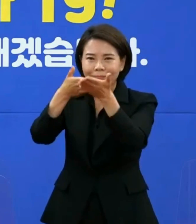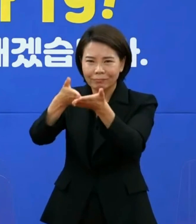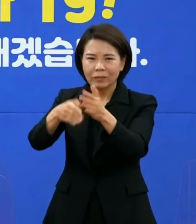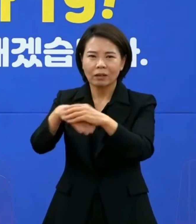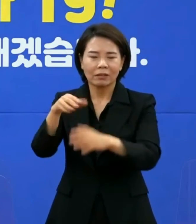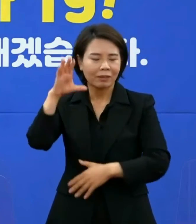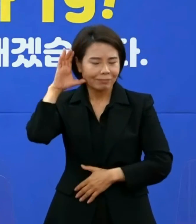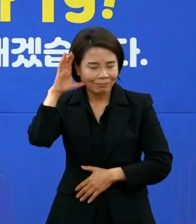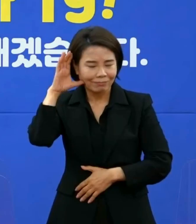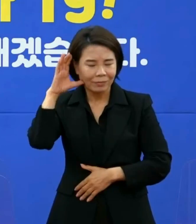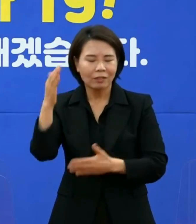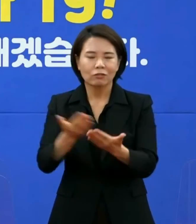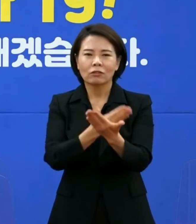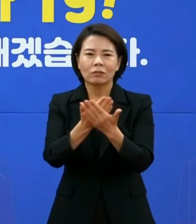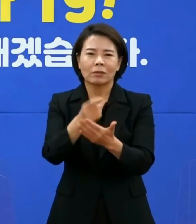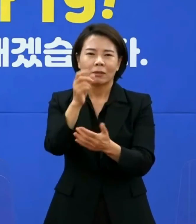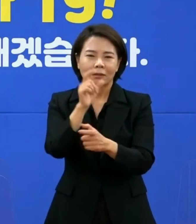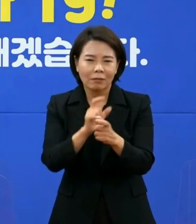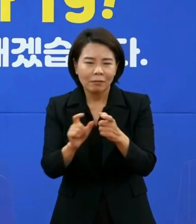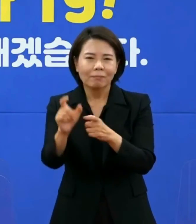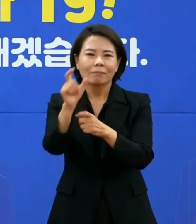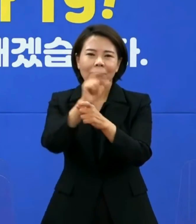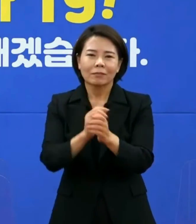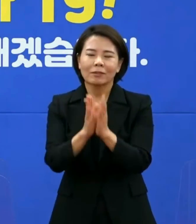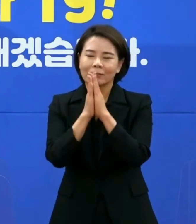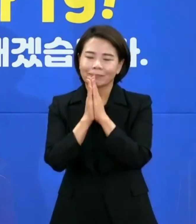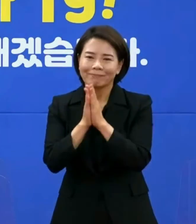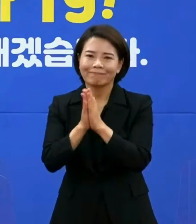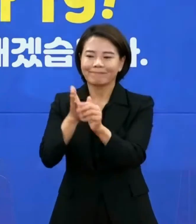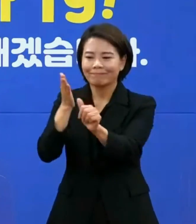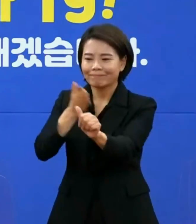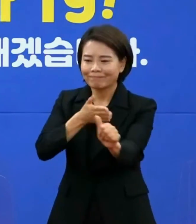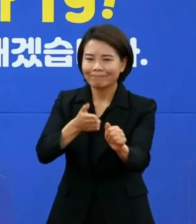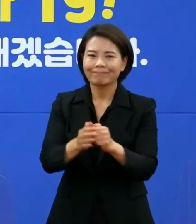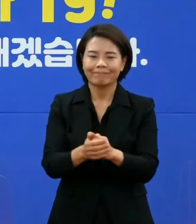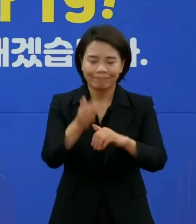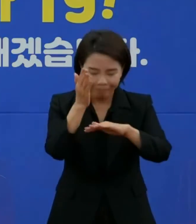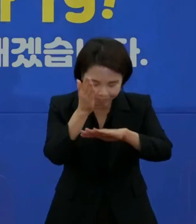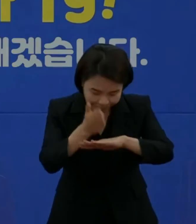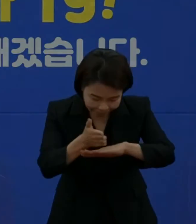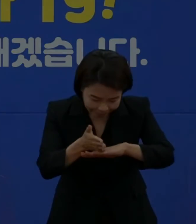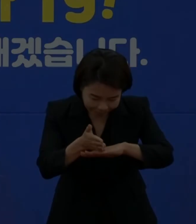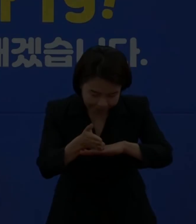기울여 주실 것을 다시 한번 간곡히 부탁드립니다. 감사합니다.